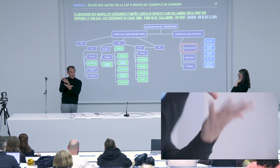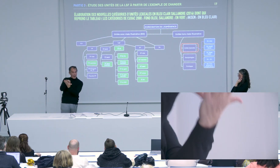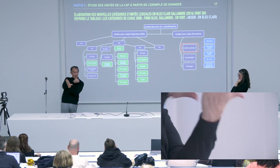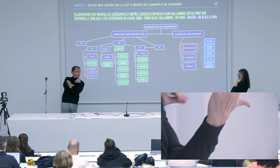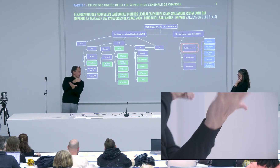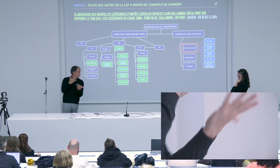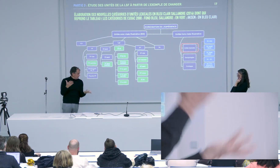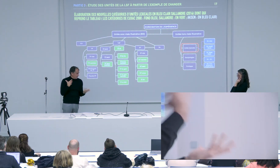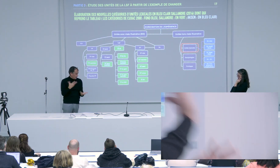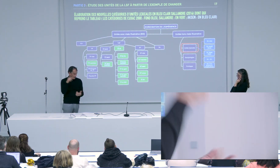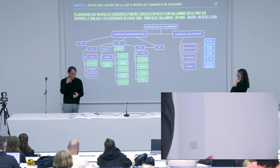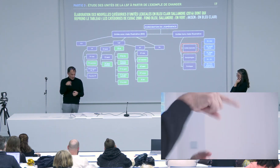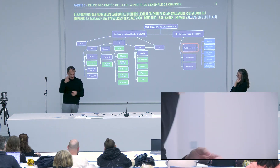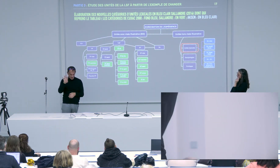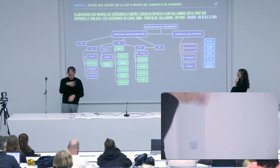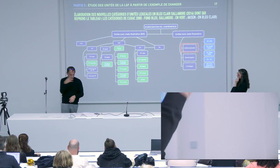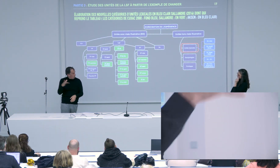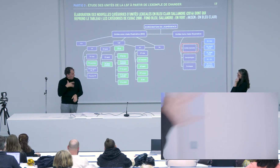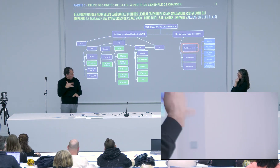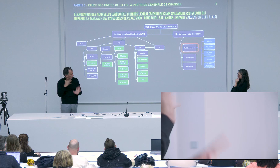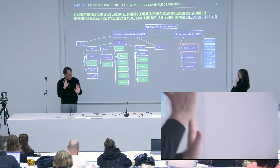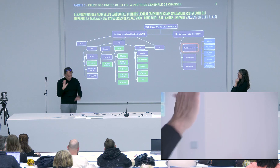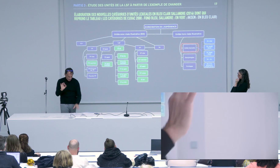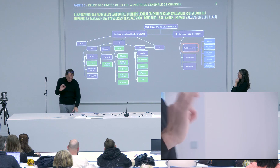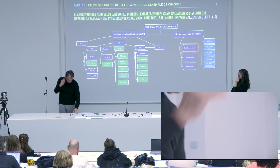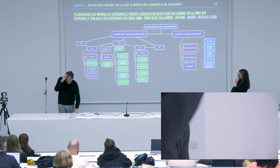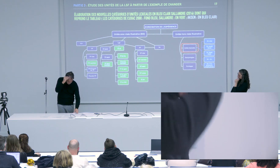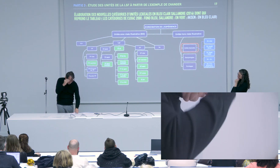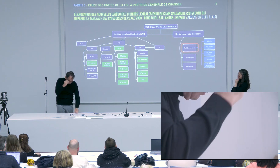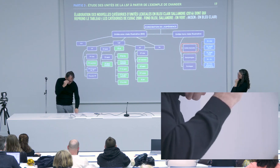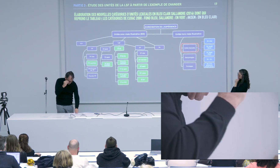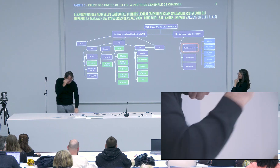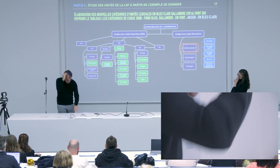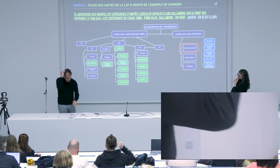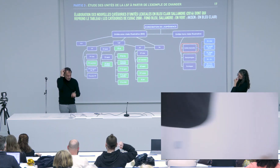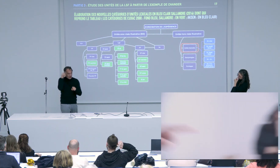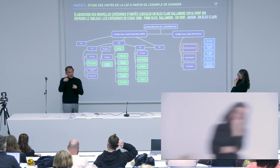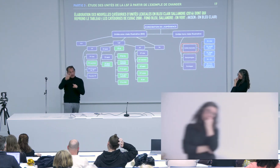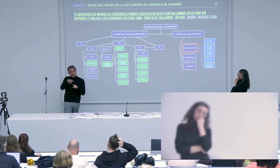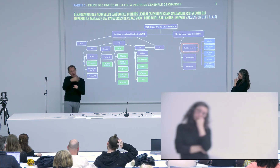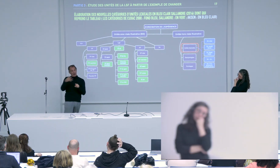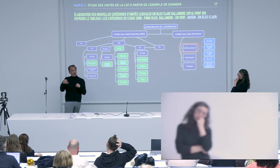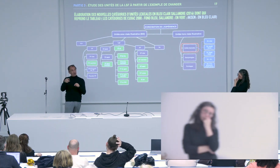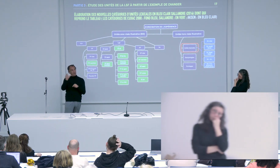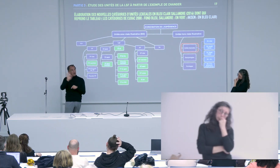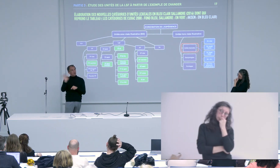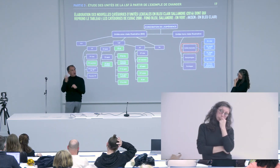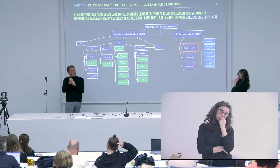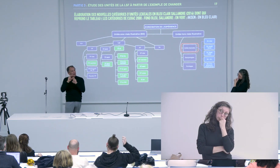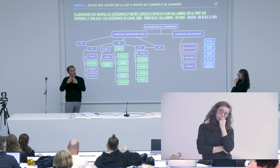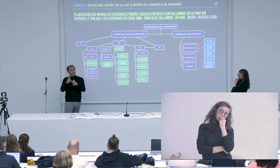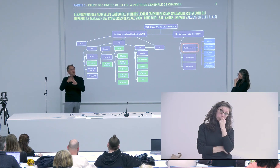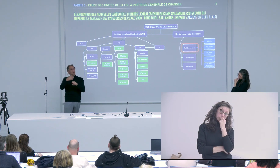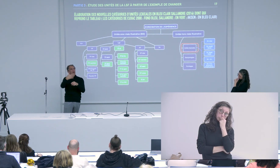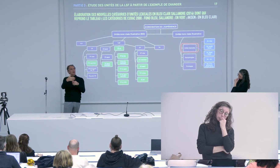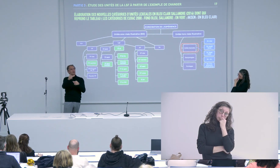le travail de François sur la catégorisation et la classification de François j'ai trouvé ce travail très intéressant d'ailleurs cette